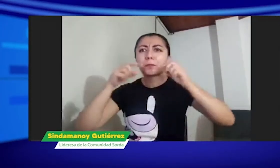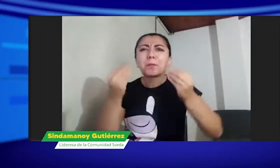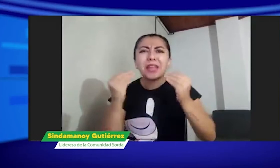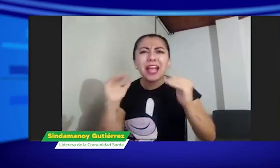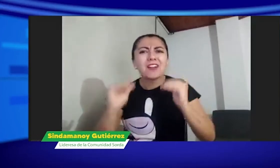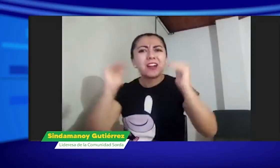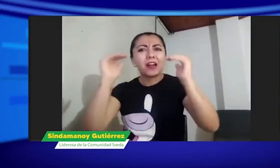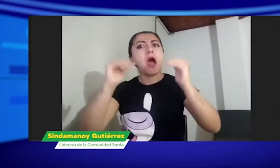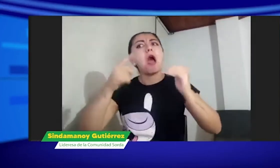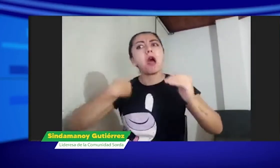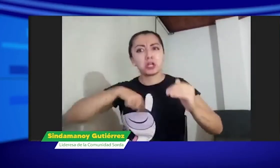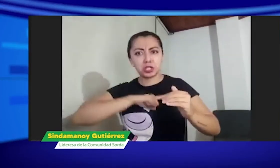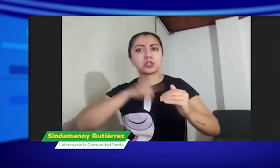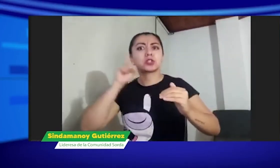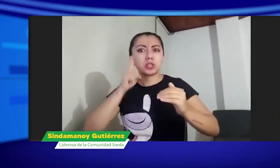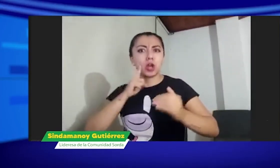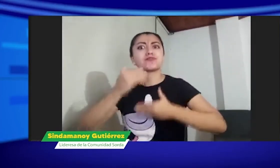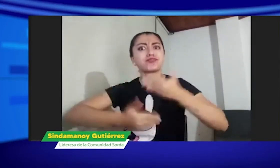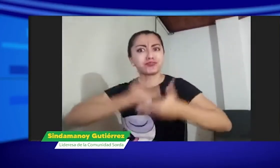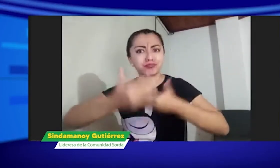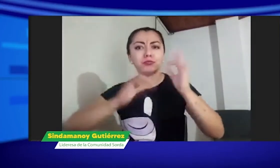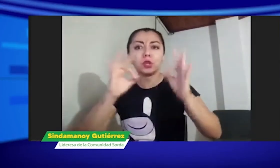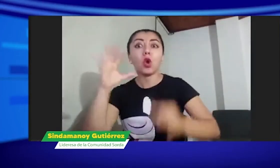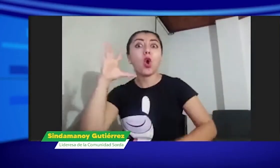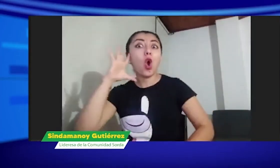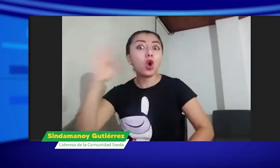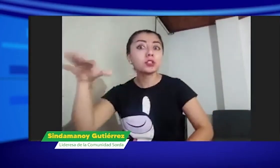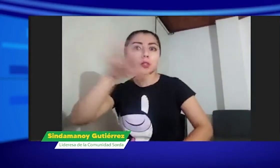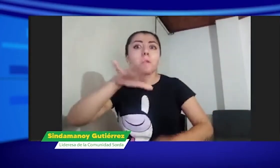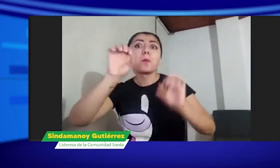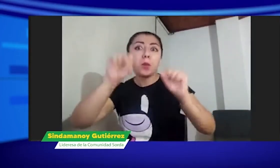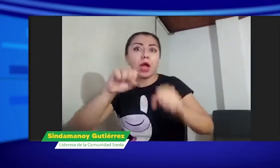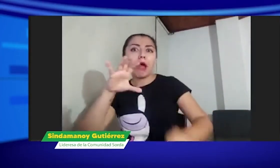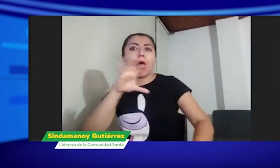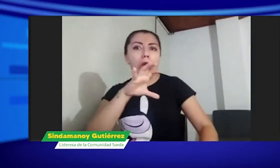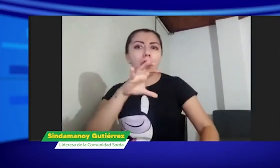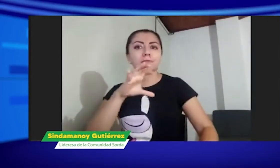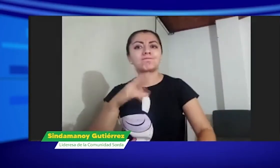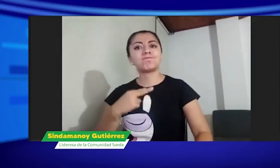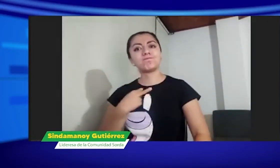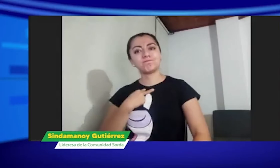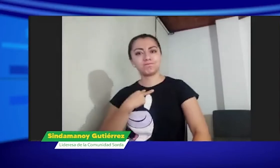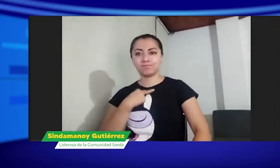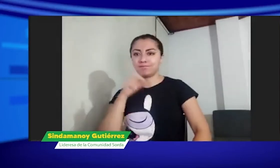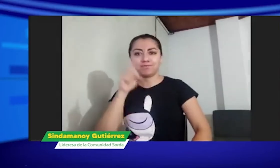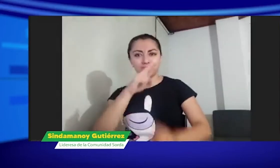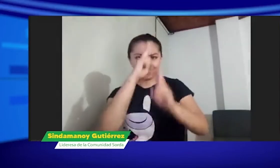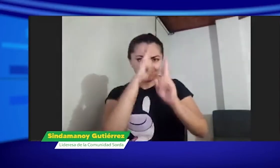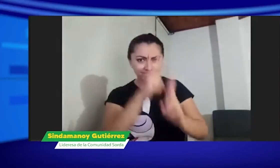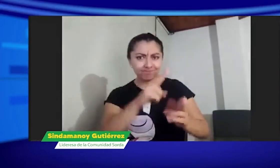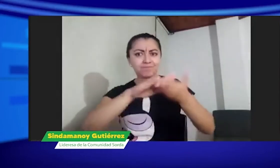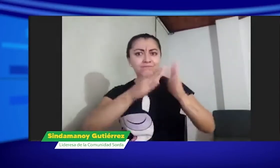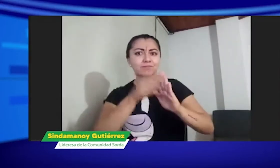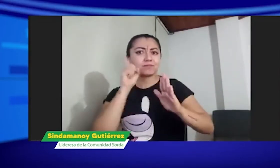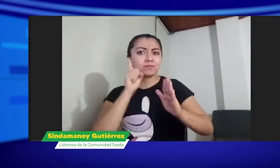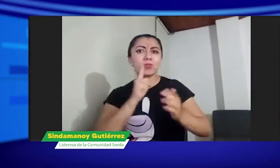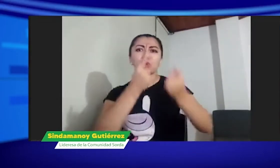fortalecerla, ¿cómo? Con investigación, con recursos para poder avanzar. Las personas oyentes ya no van a poder